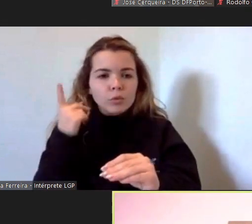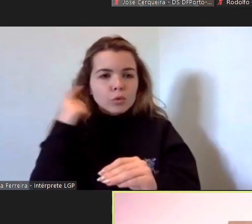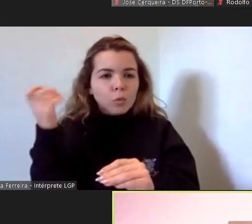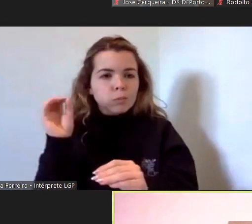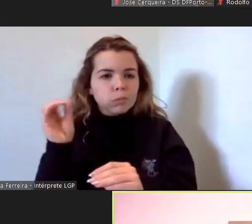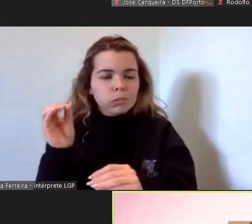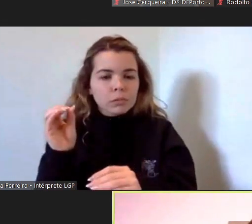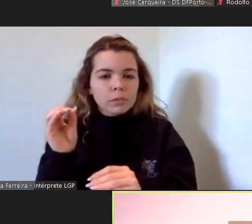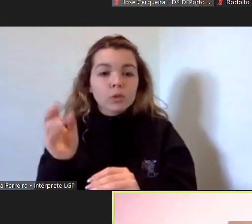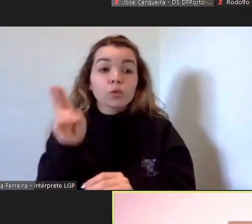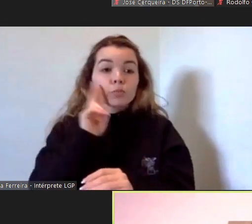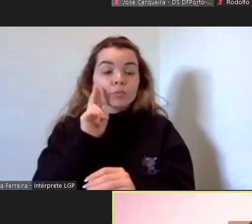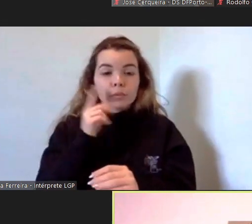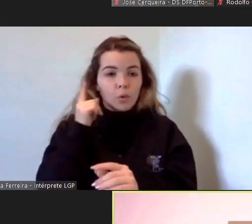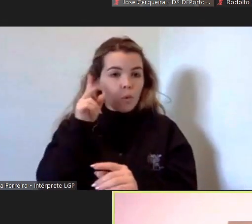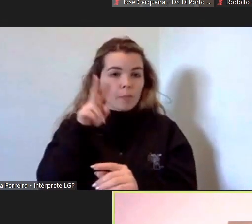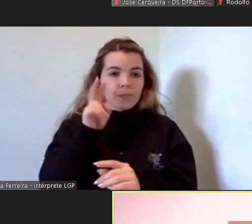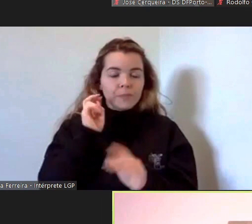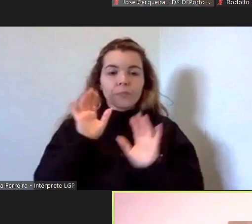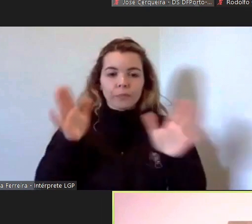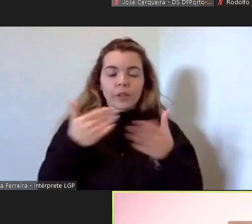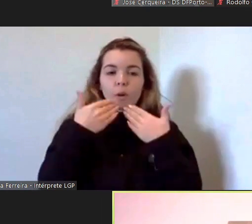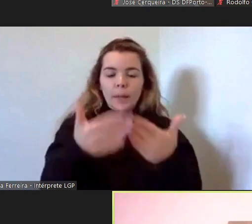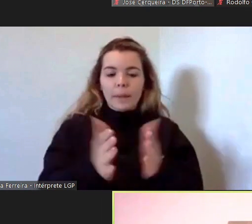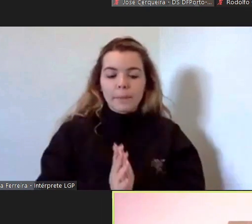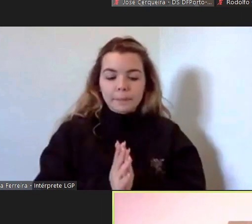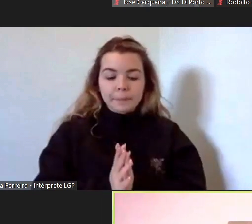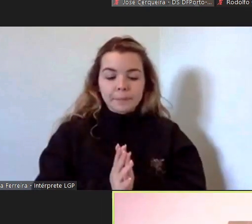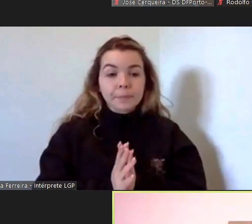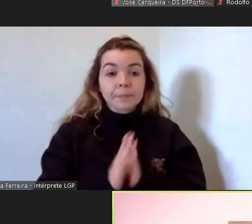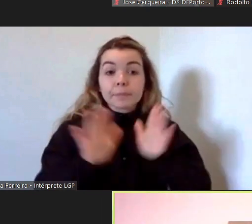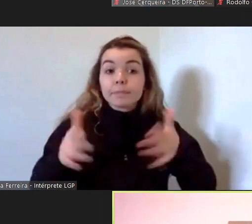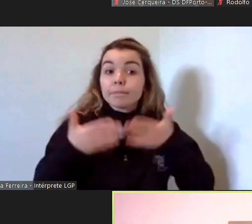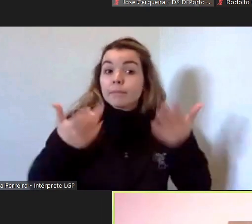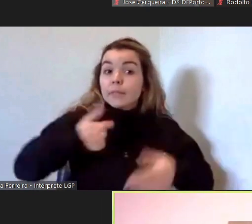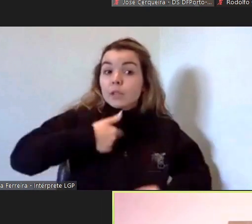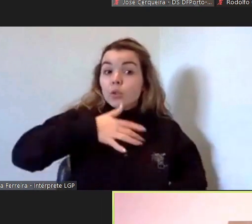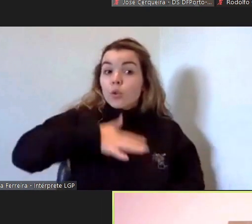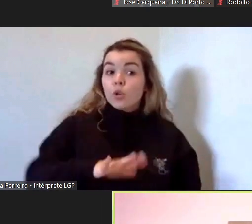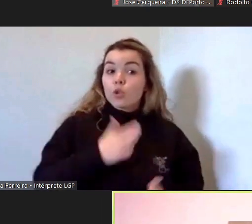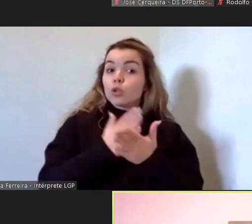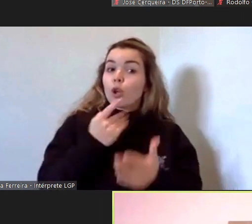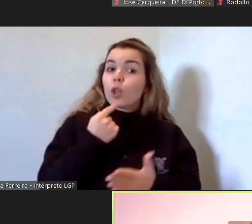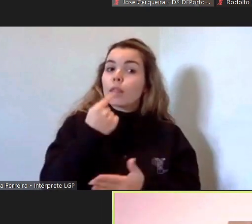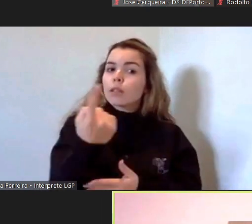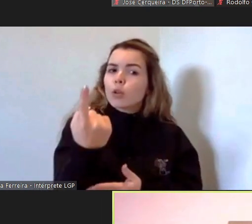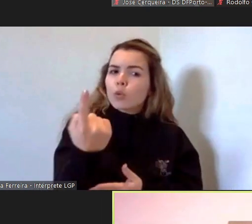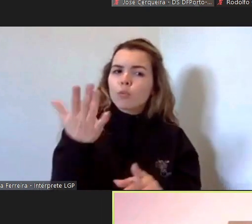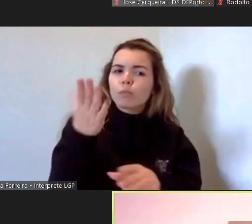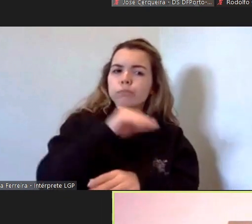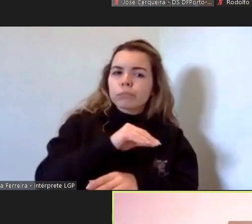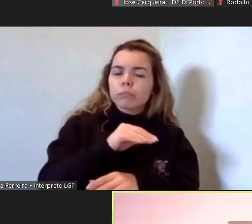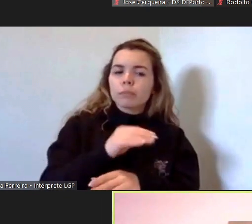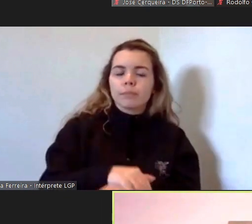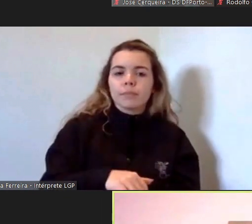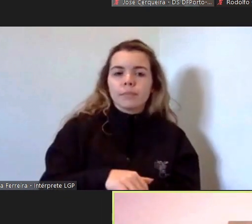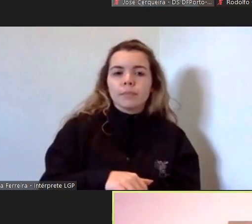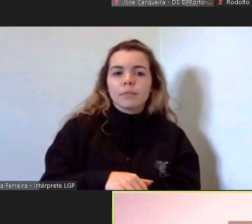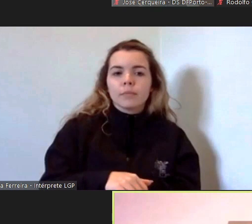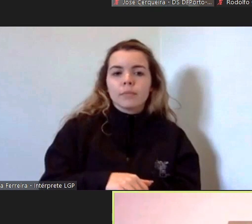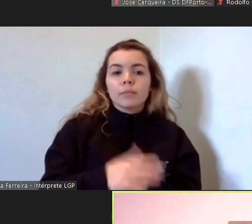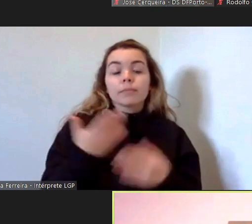não tinha reparado obrigada então queria só portanto reforçar aqui de facto aqui a